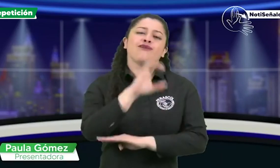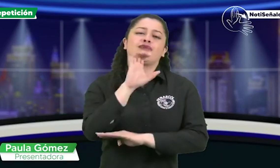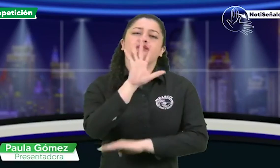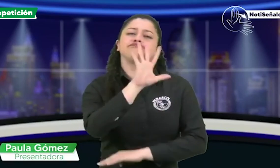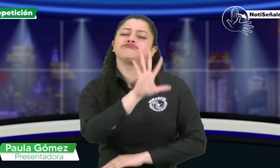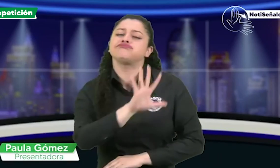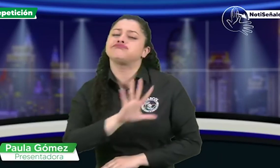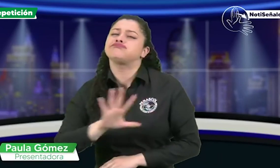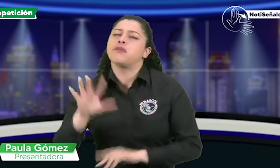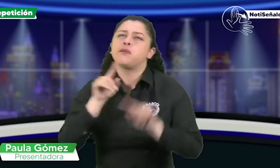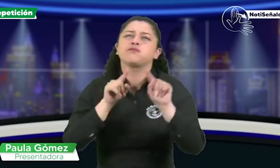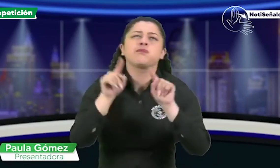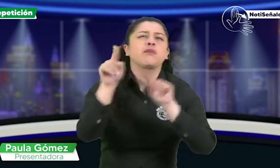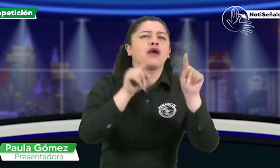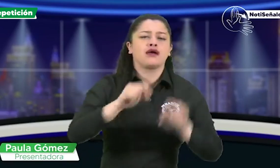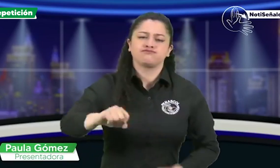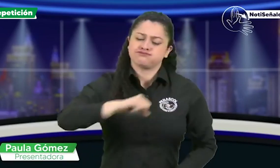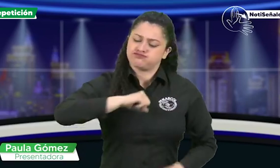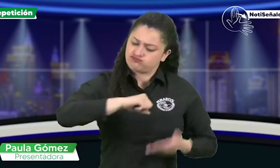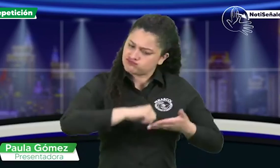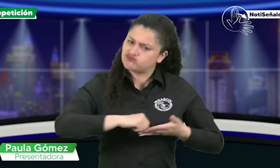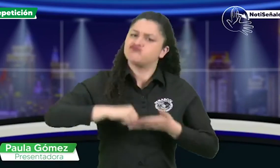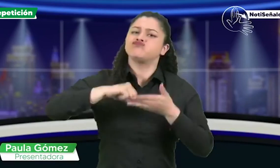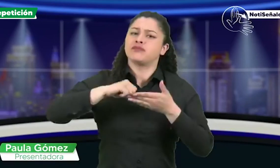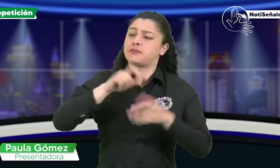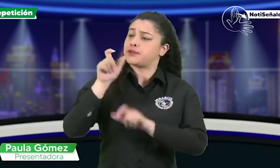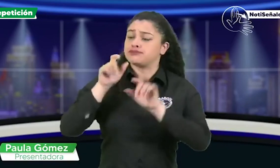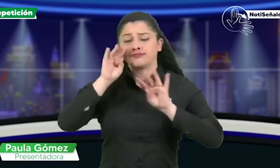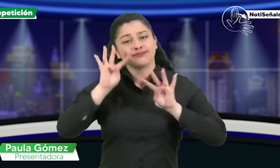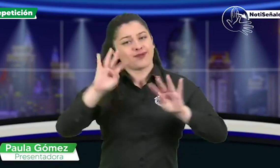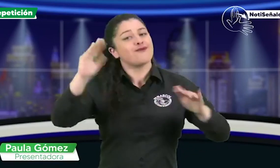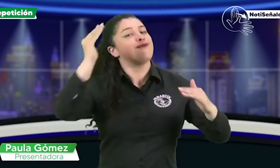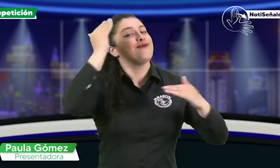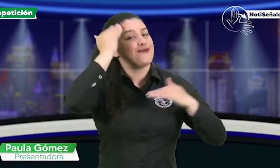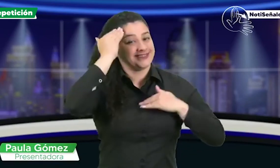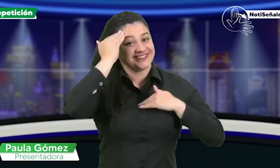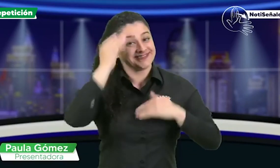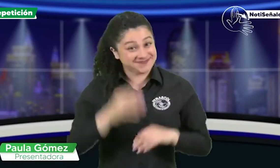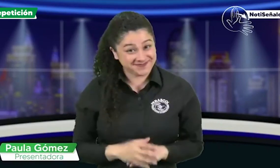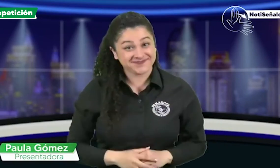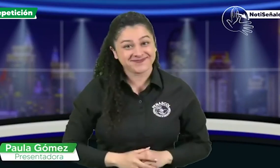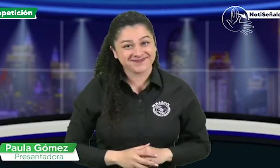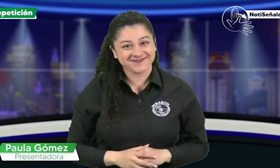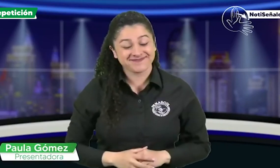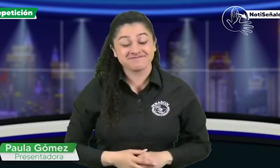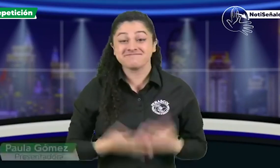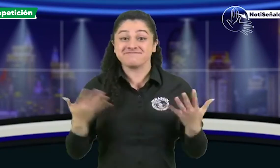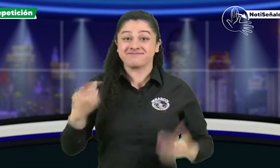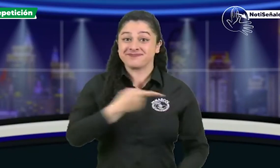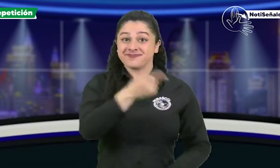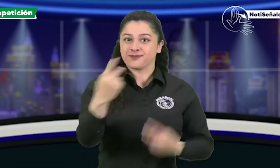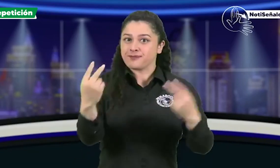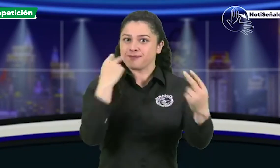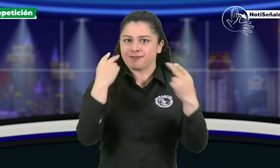noticiero para las personas sordas, que busca acá la reivindicación y la toma de conciencia a nivel nacional.